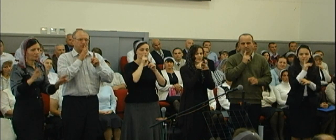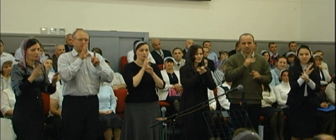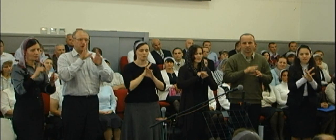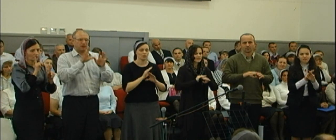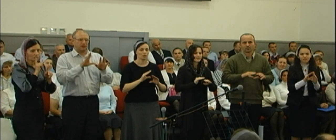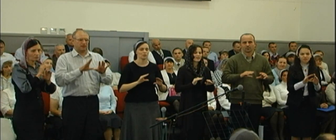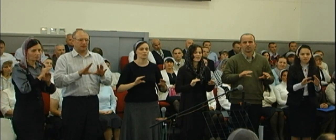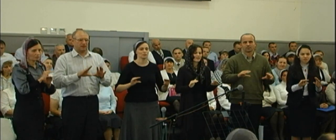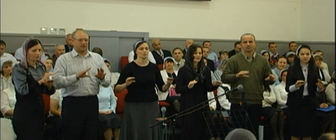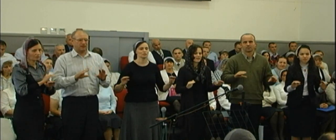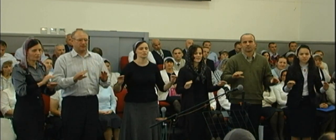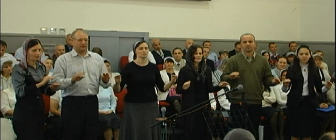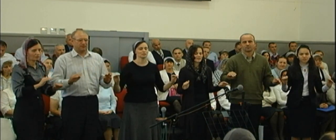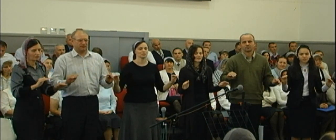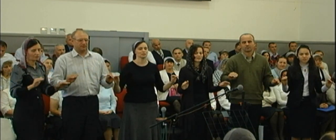умолкая